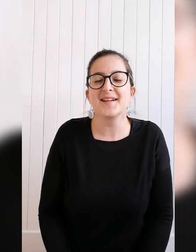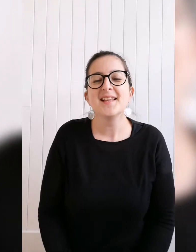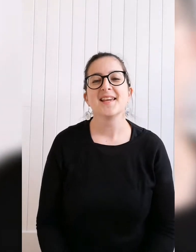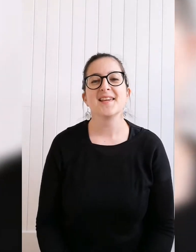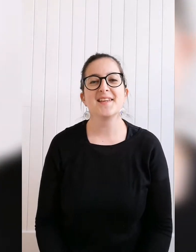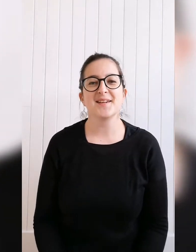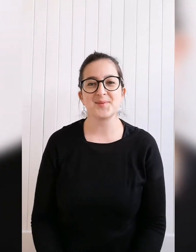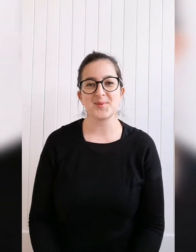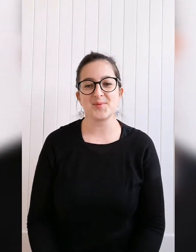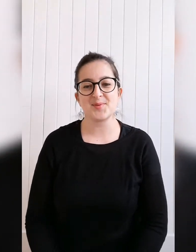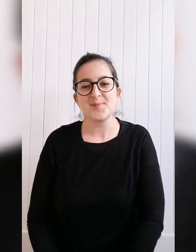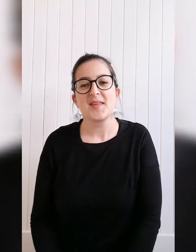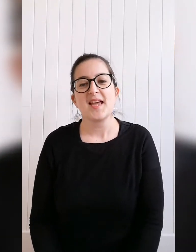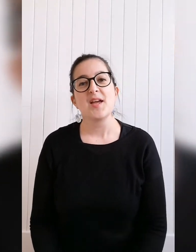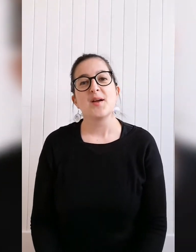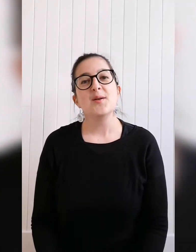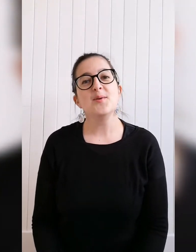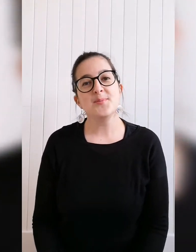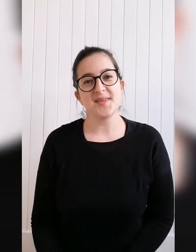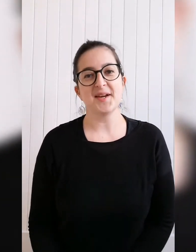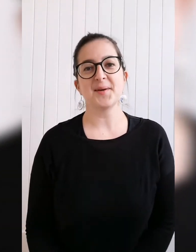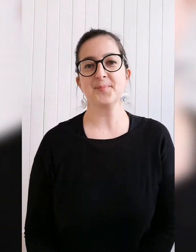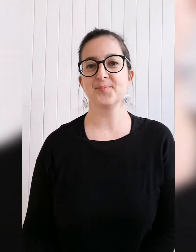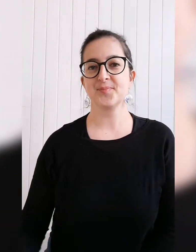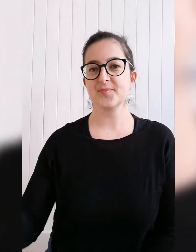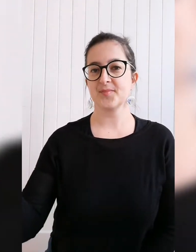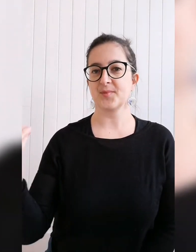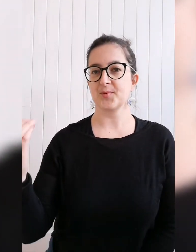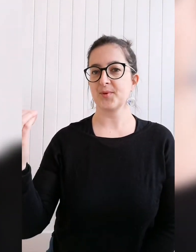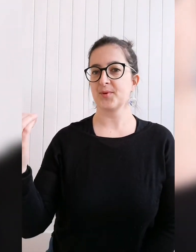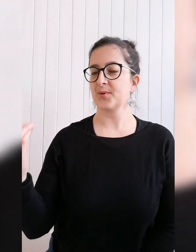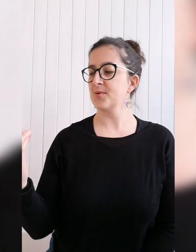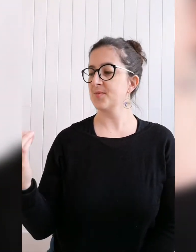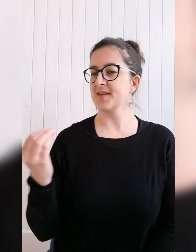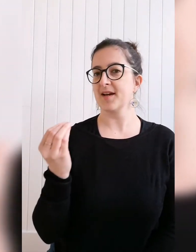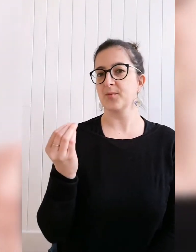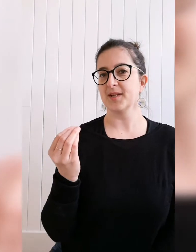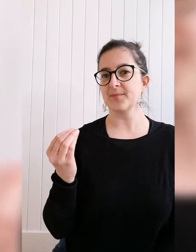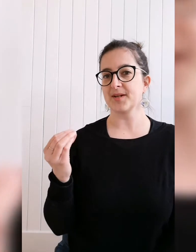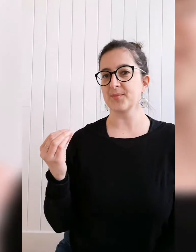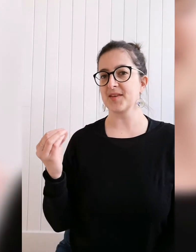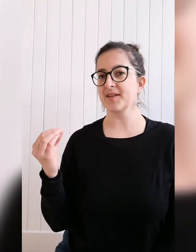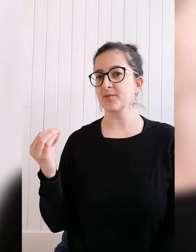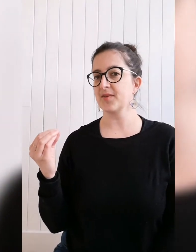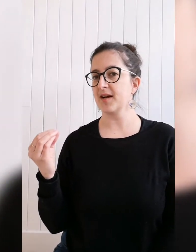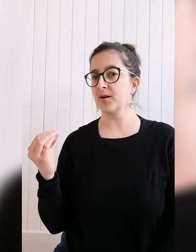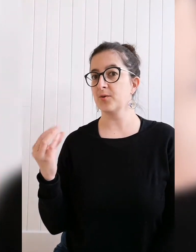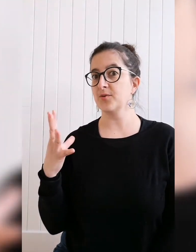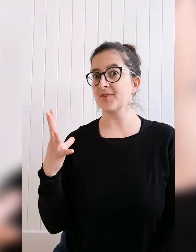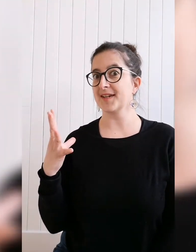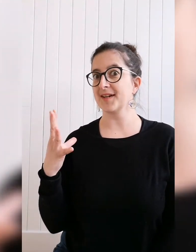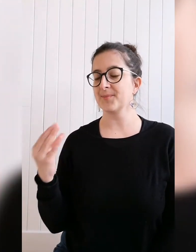est intense. Lumière. Donc, lumière. On met les mains comme ça et on va ouvrir.